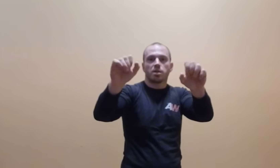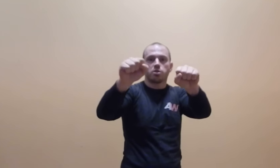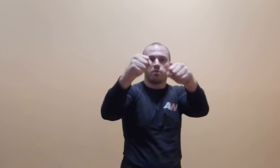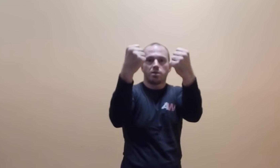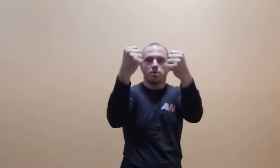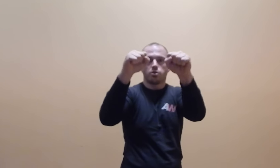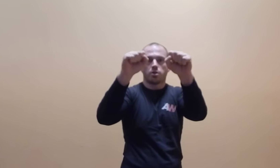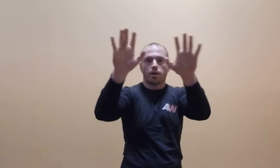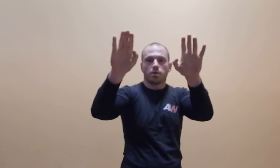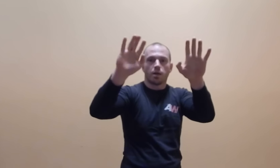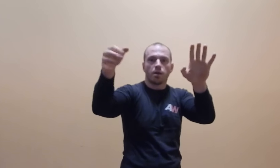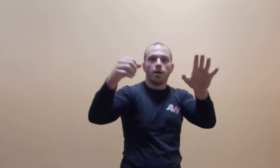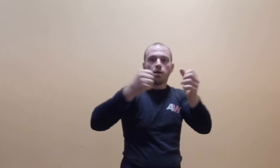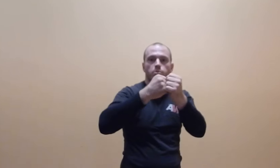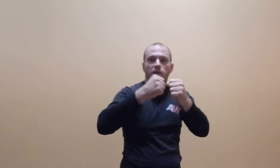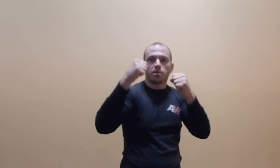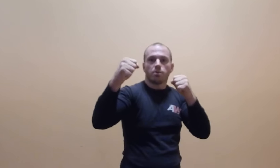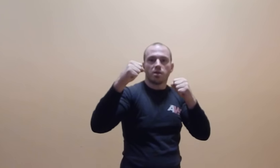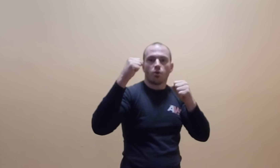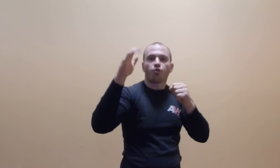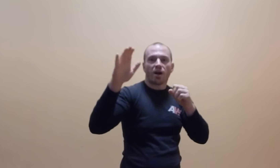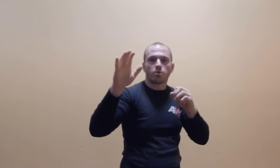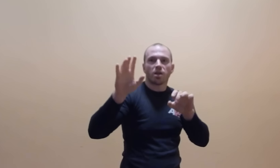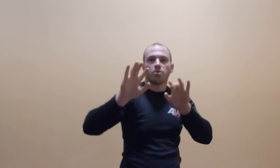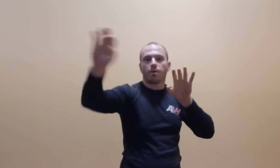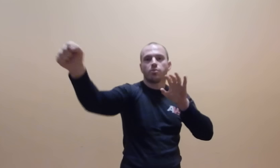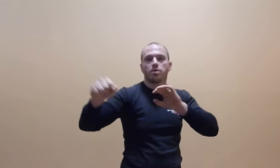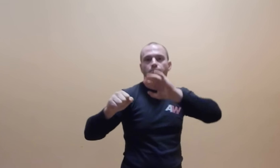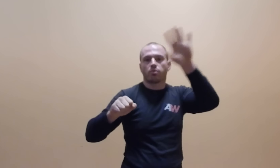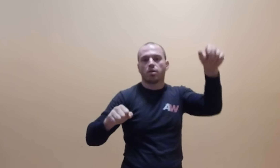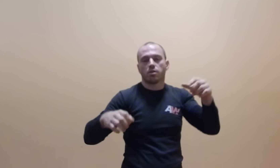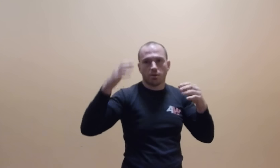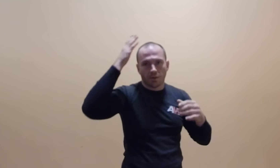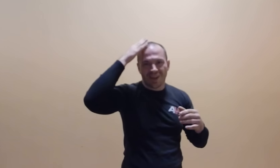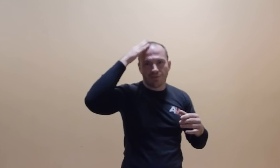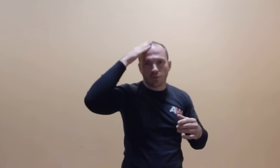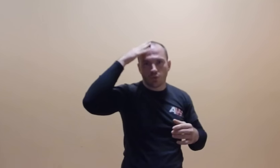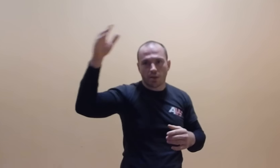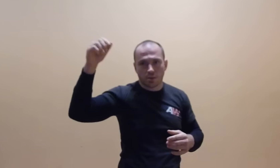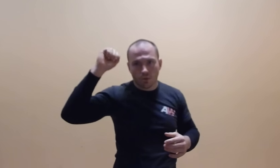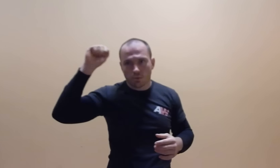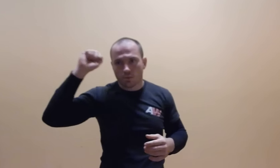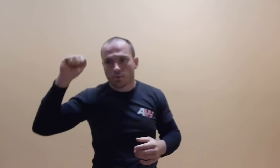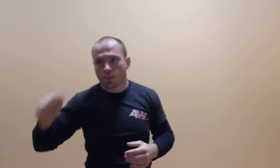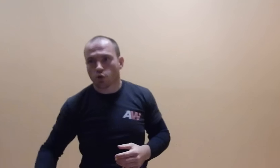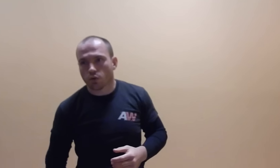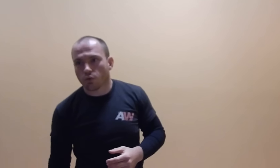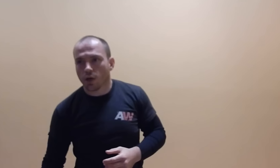znacznie więcej niż takie, tak, i poza tym otwartą ręką mamy nawyk, tutaj jest to nasz odruch,